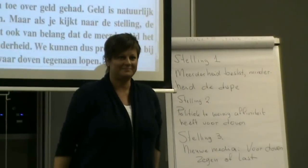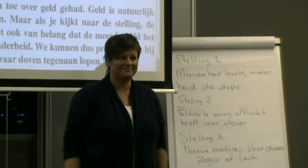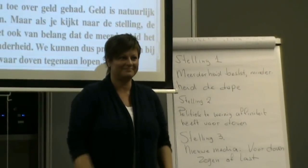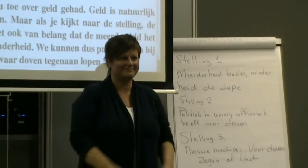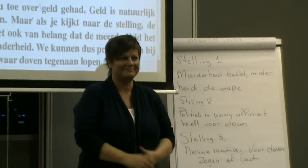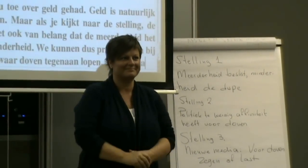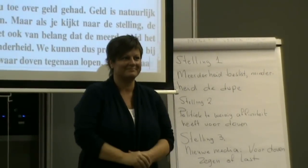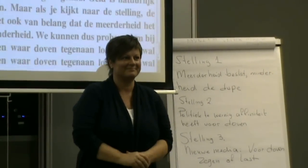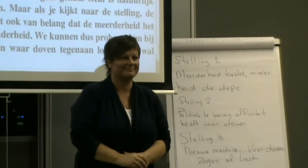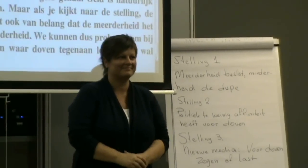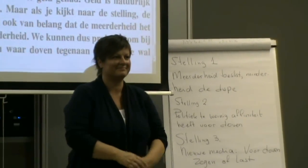Ja,